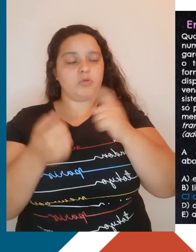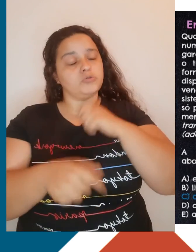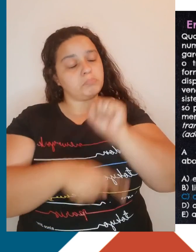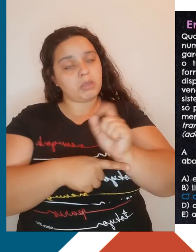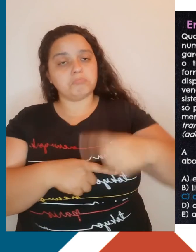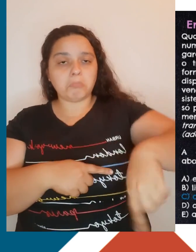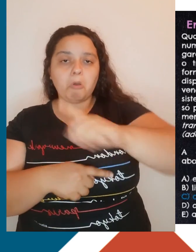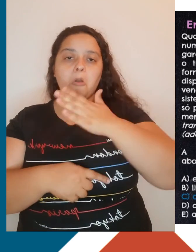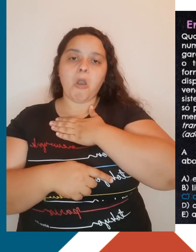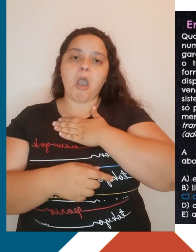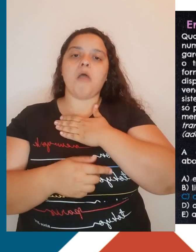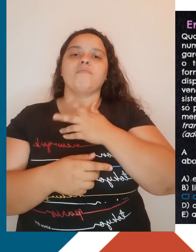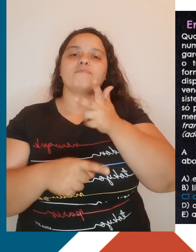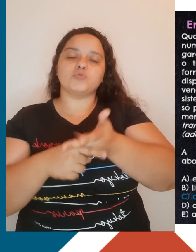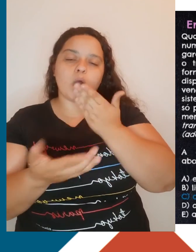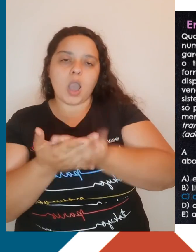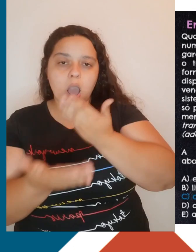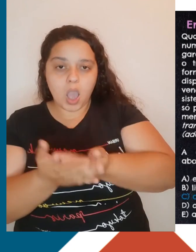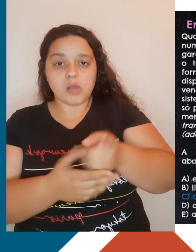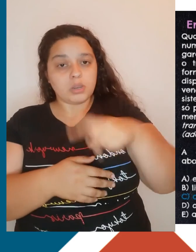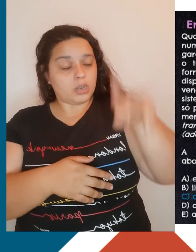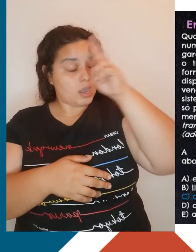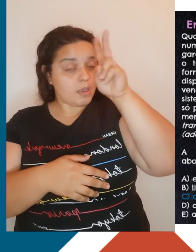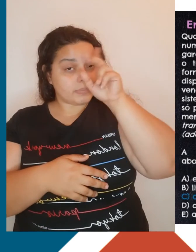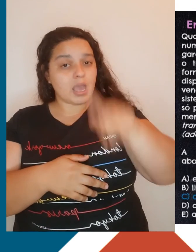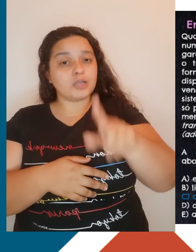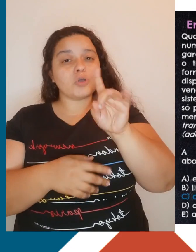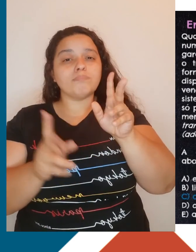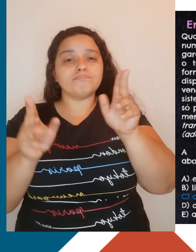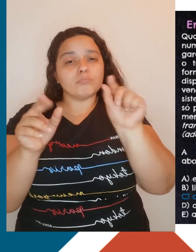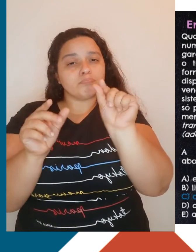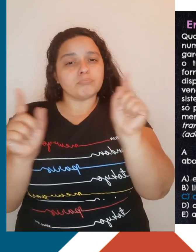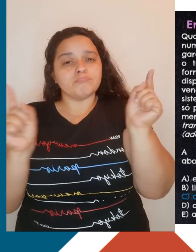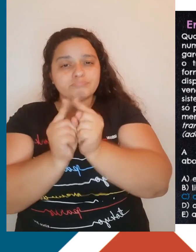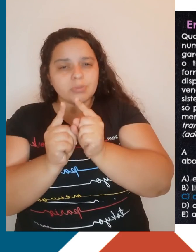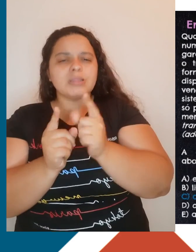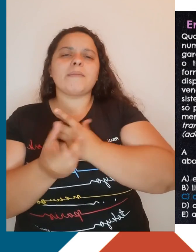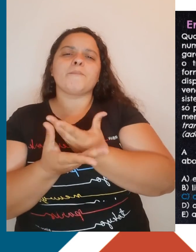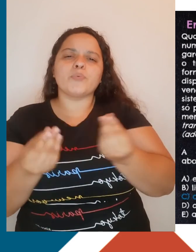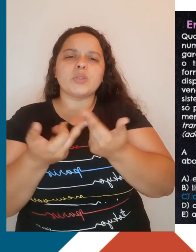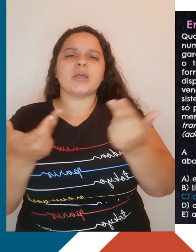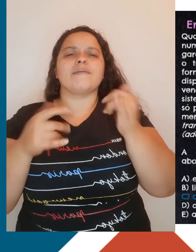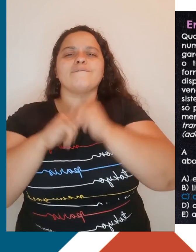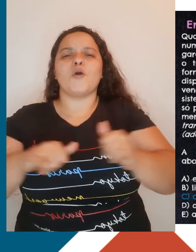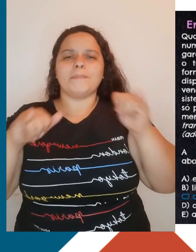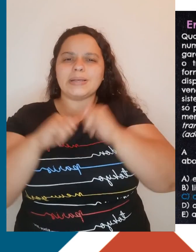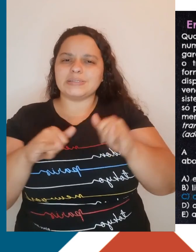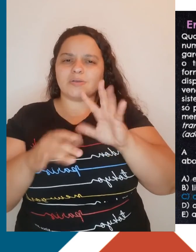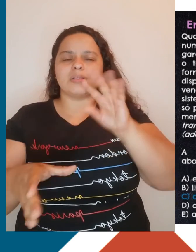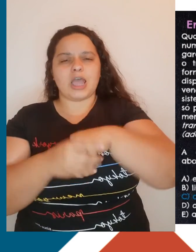gostado dessa videoaula. Lembrem-se, é um recorte. Vocês vão encontrar muito mais informações na apostila. E